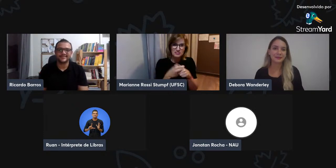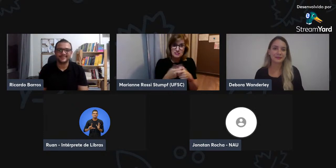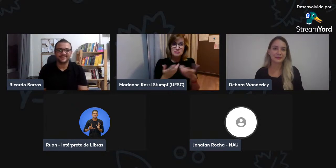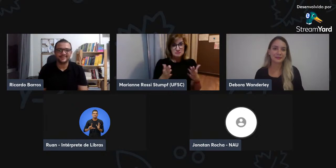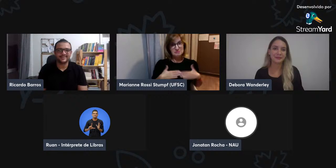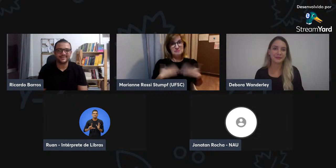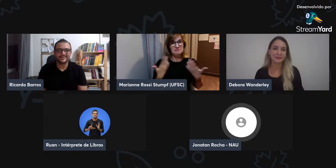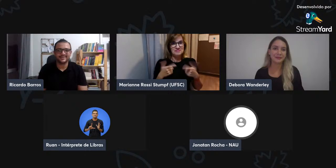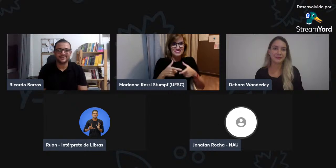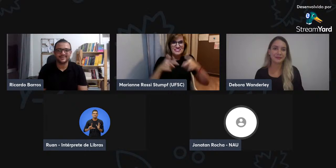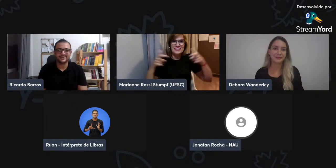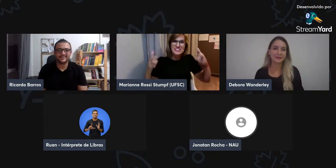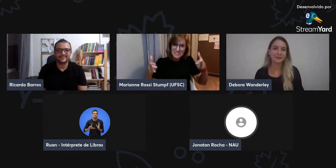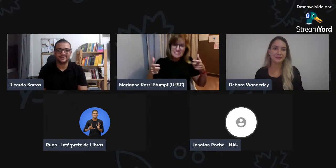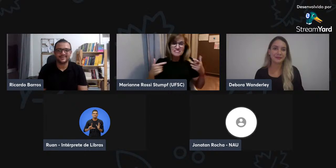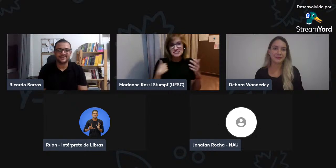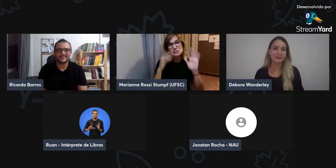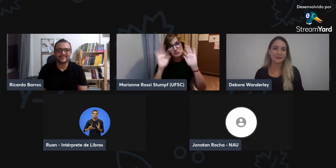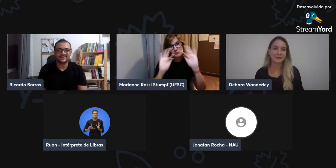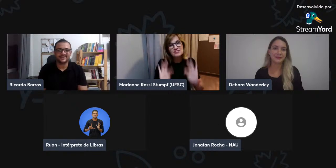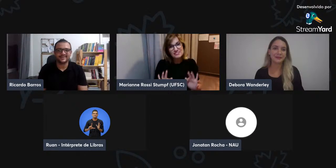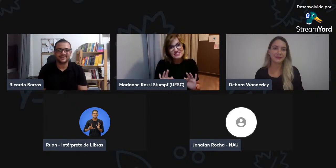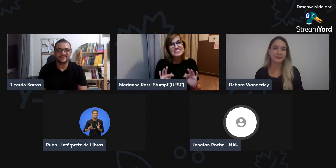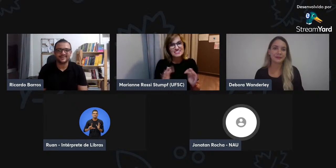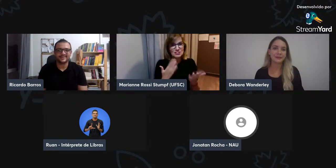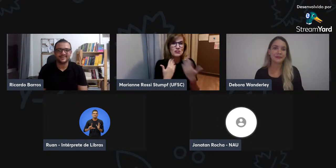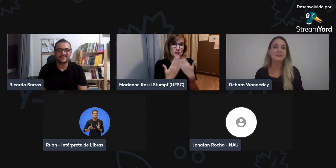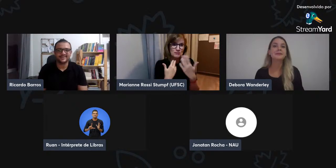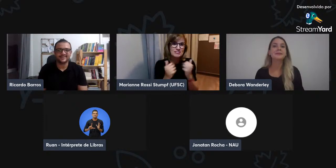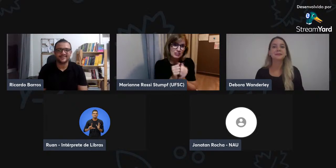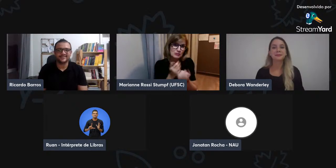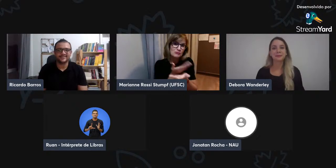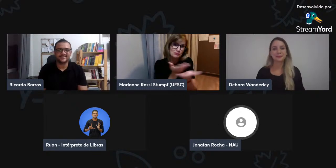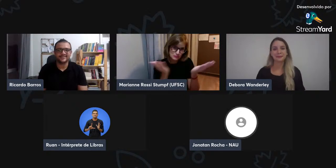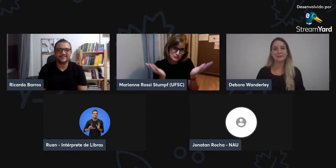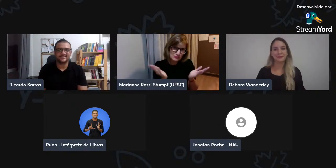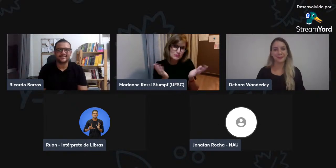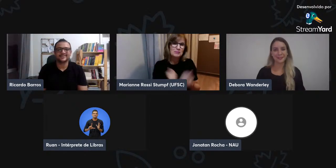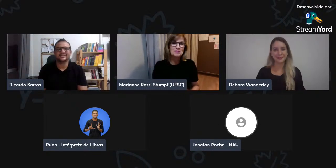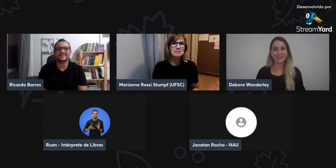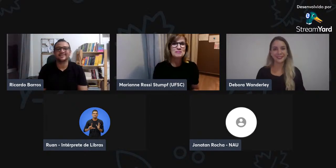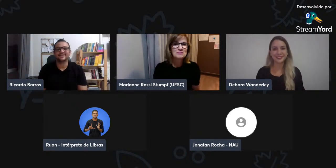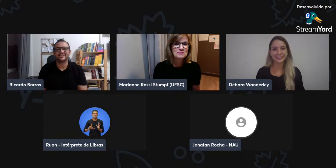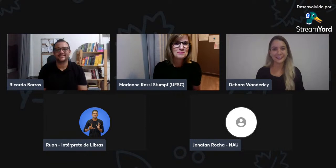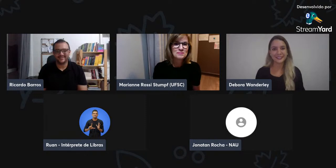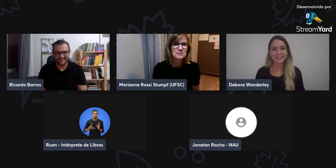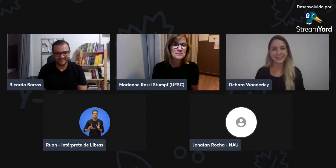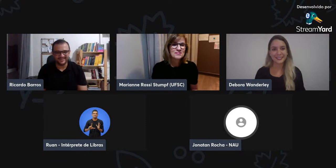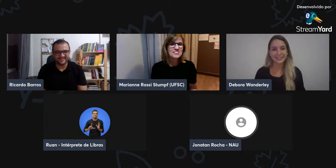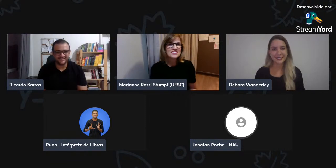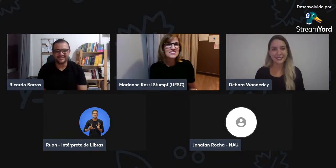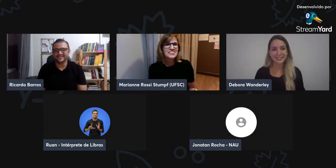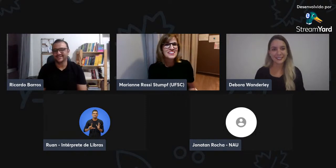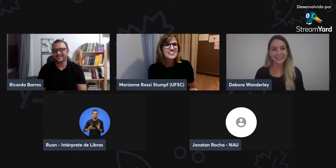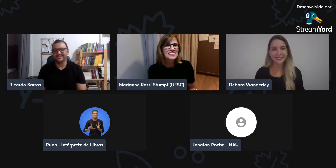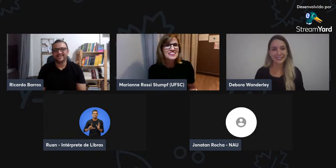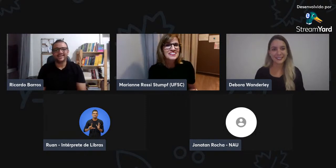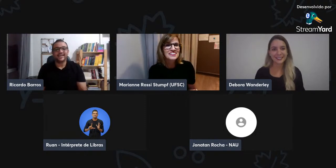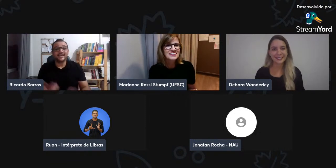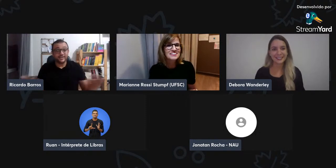Nós não queremos um uso reduzido, né? A quer ampliar isso. Então, isso deixa a gente feliz de estar fazendo esse trabalho.